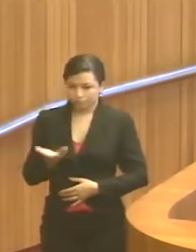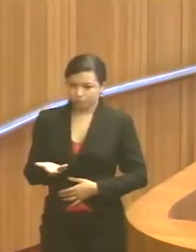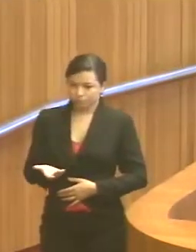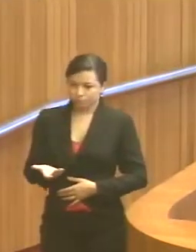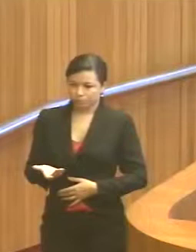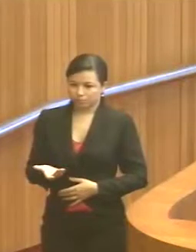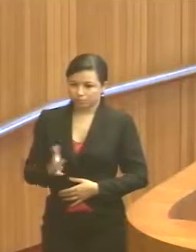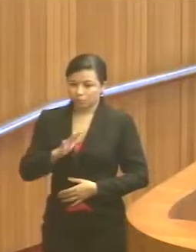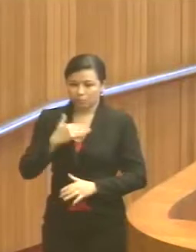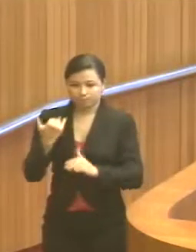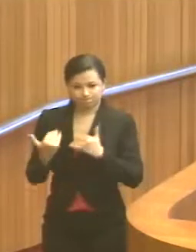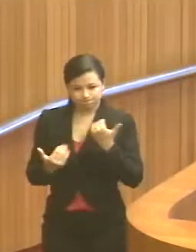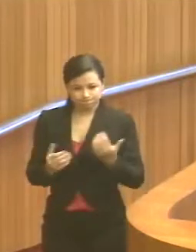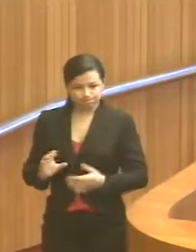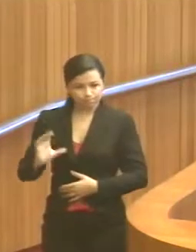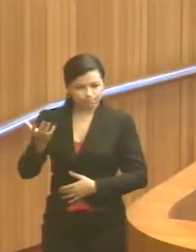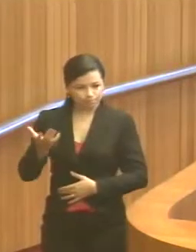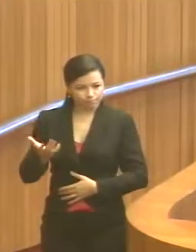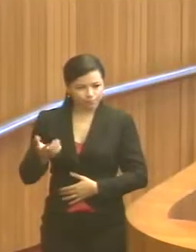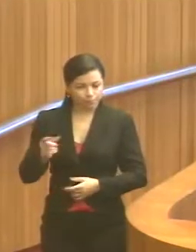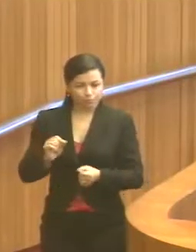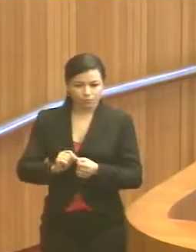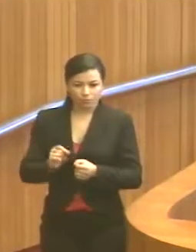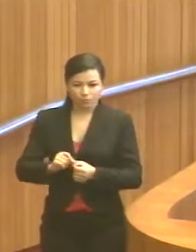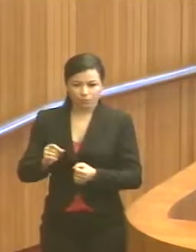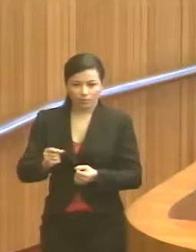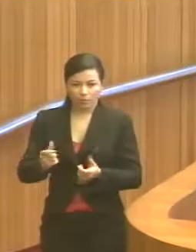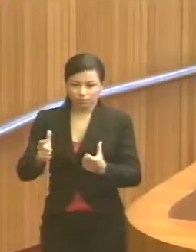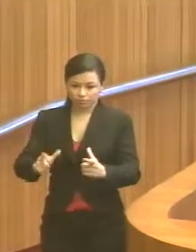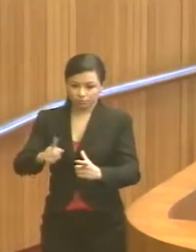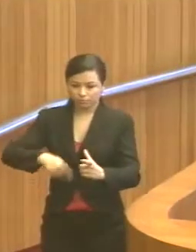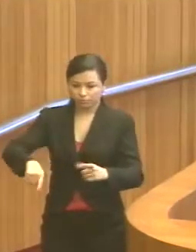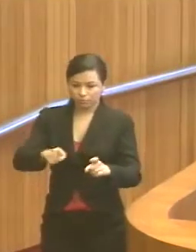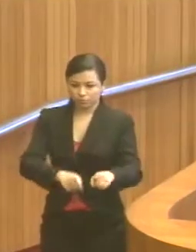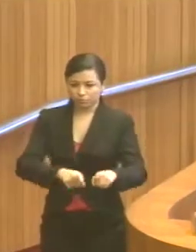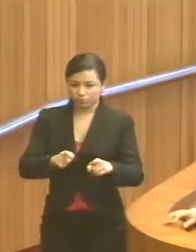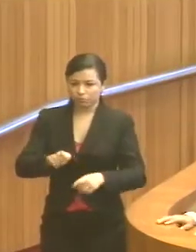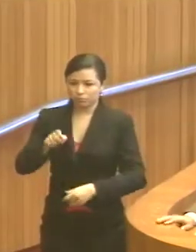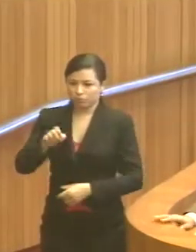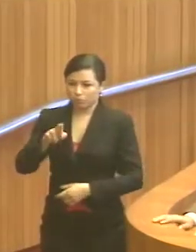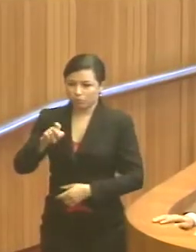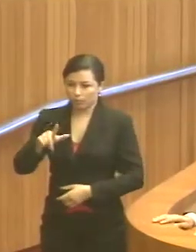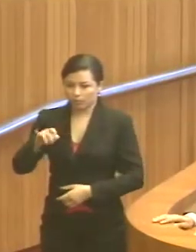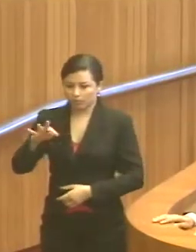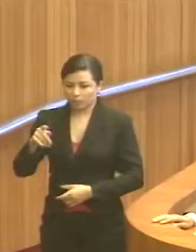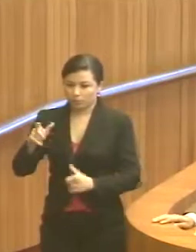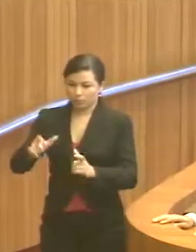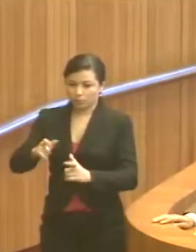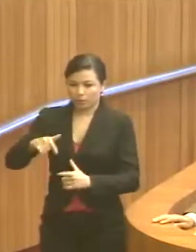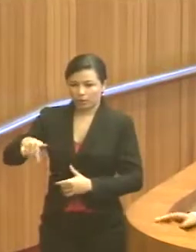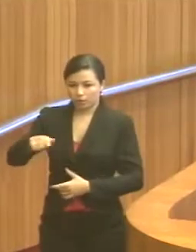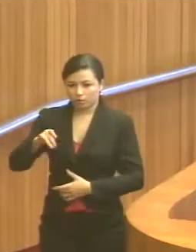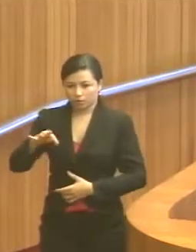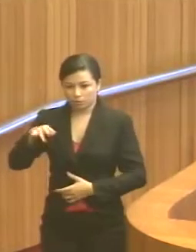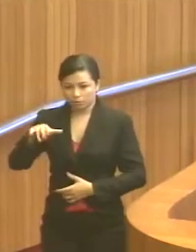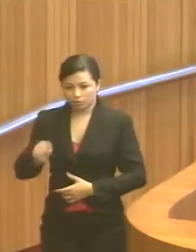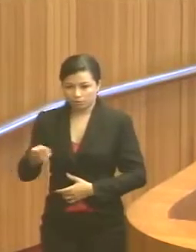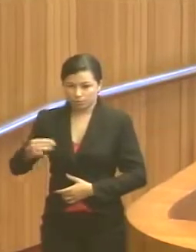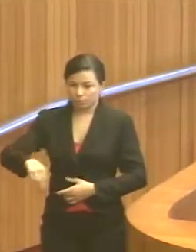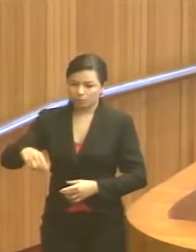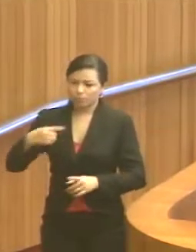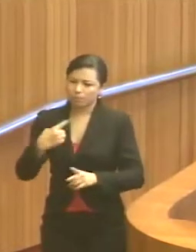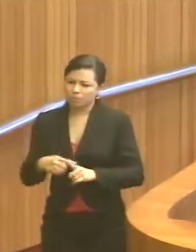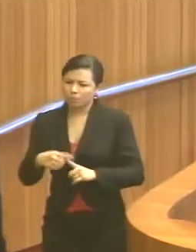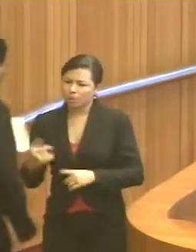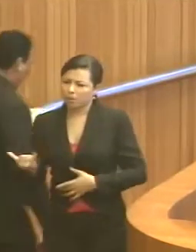pessoas morreram em fazenda de eucalipto lá na região Tocantina, no Estado do Maranhão. E por